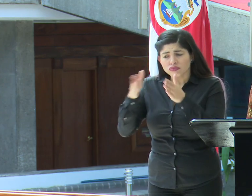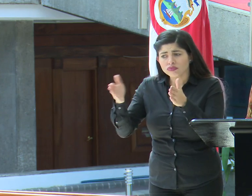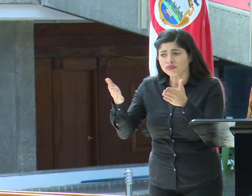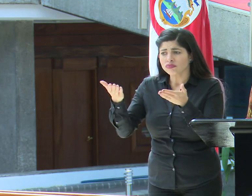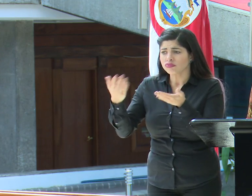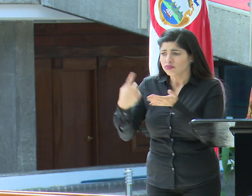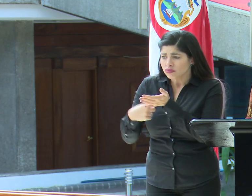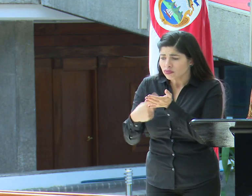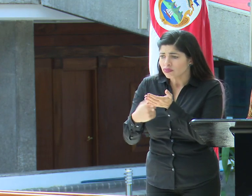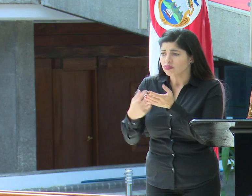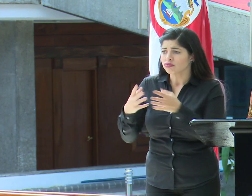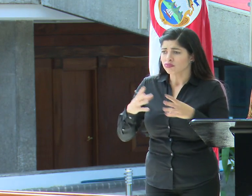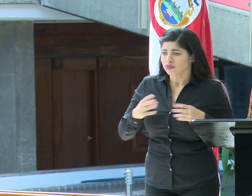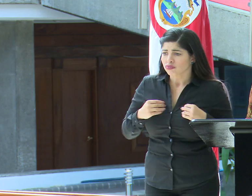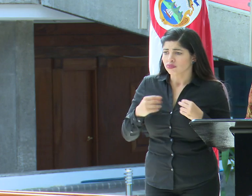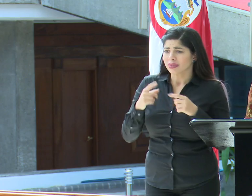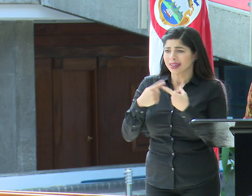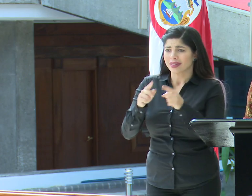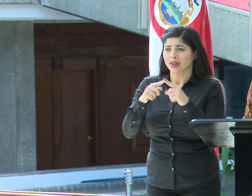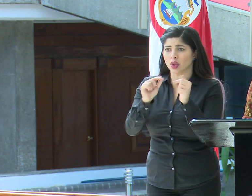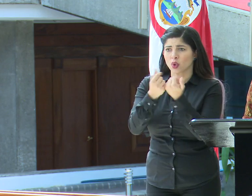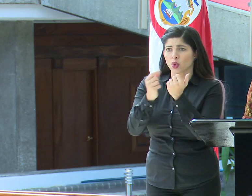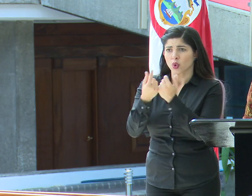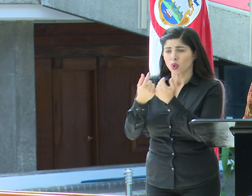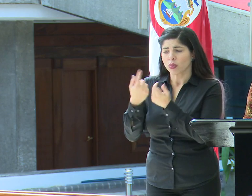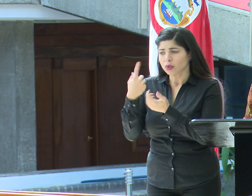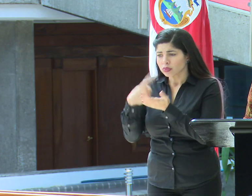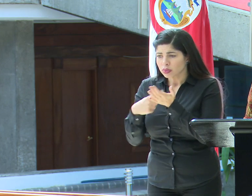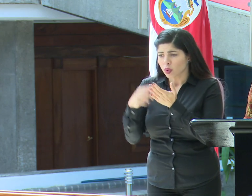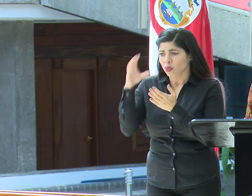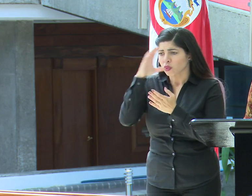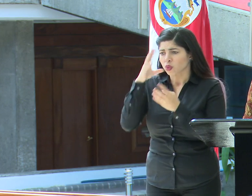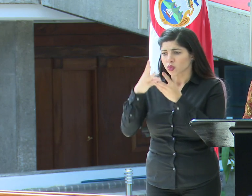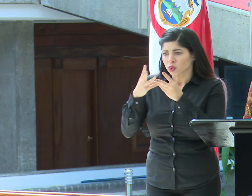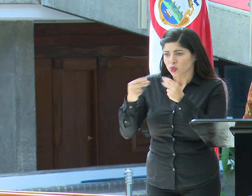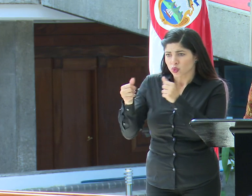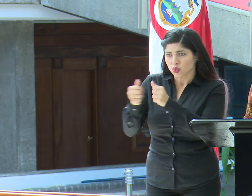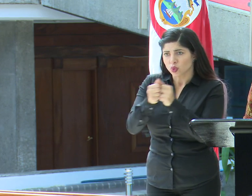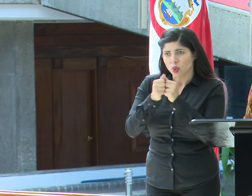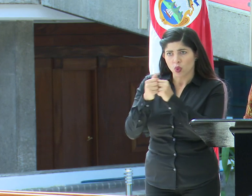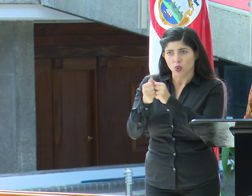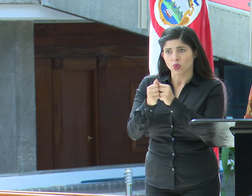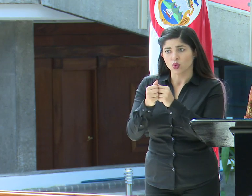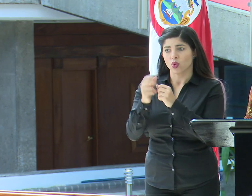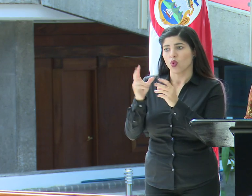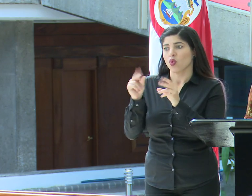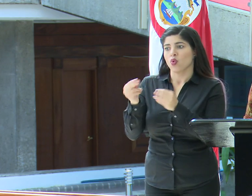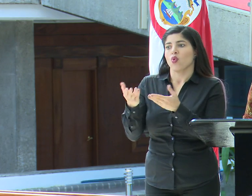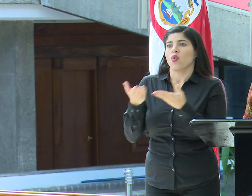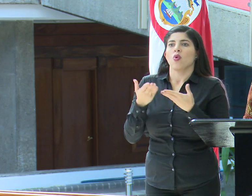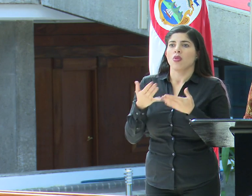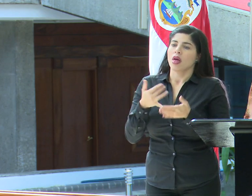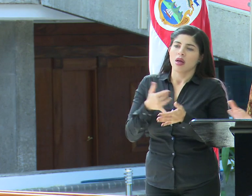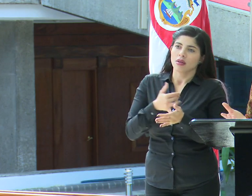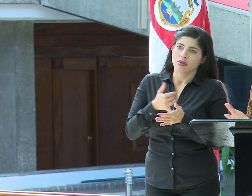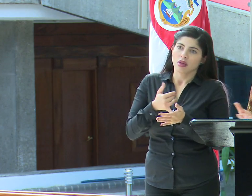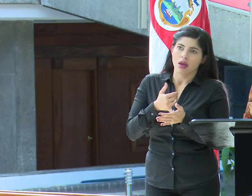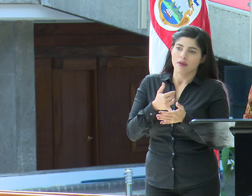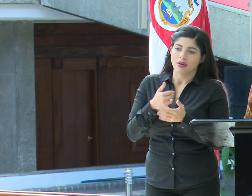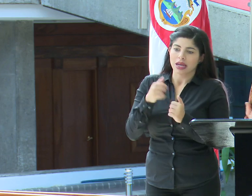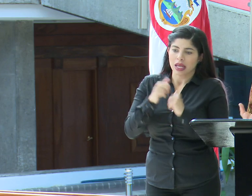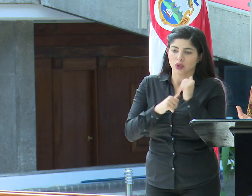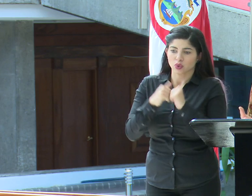anuentes a sentarnos con los distintos sectores para buscar soluciones conjuntas que no debiliten, obviamente, la